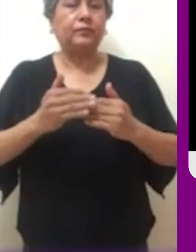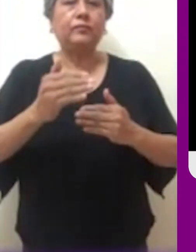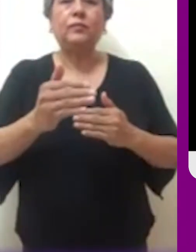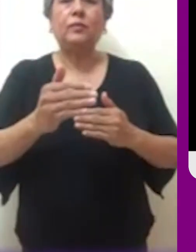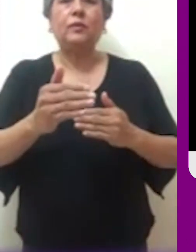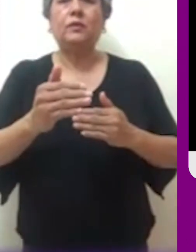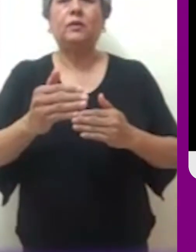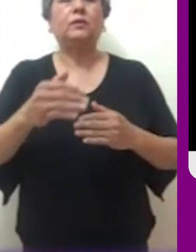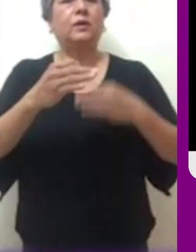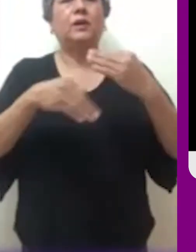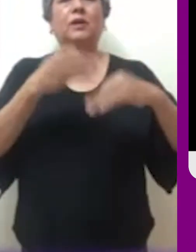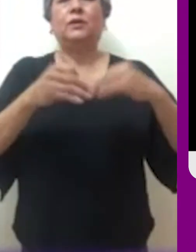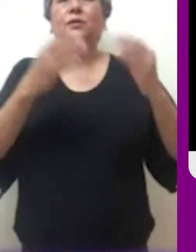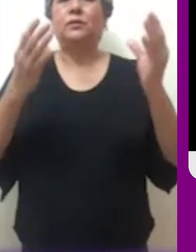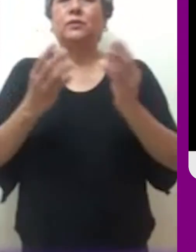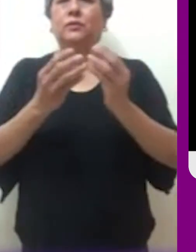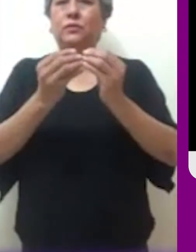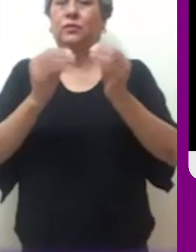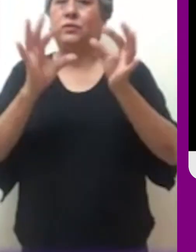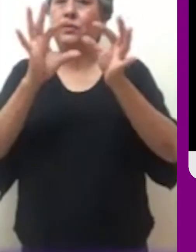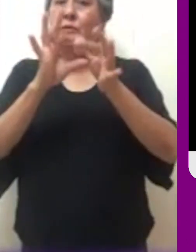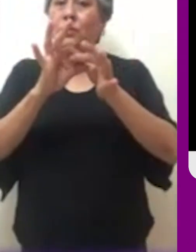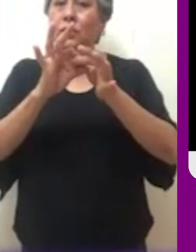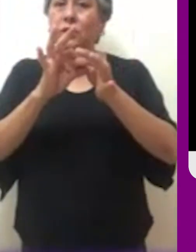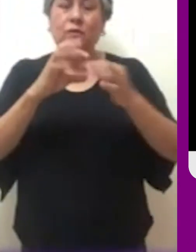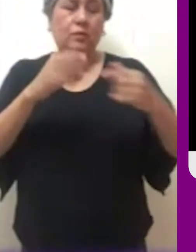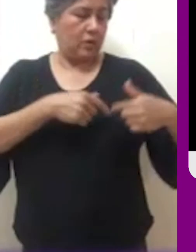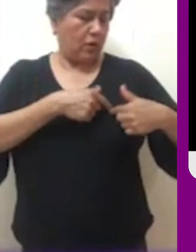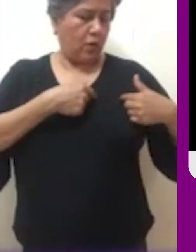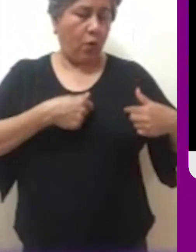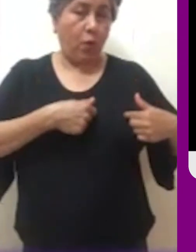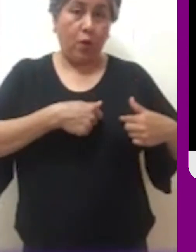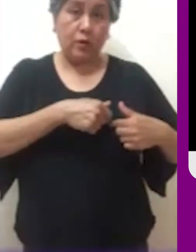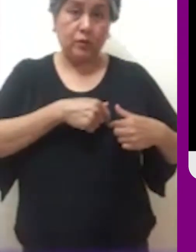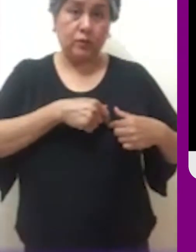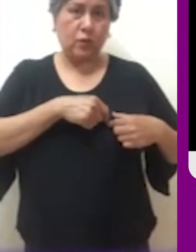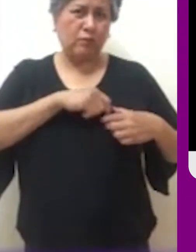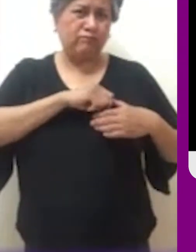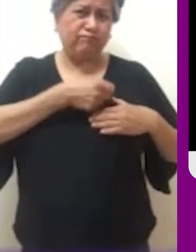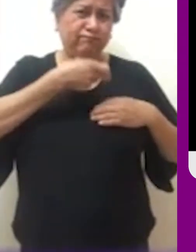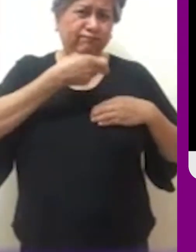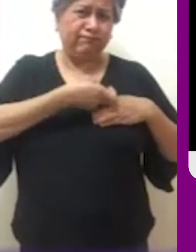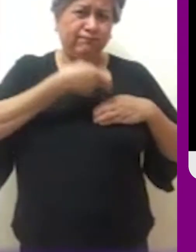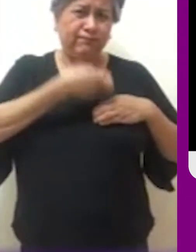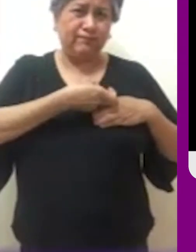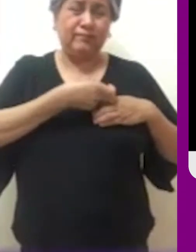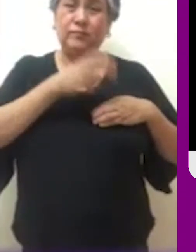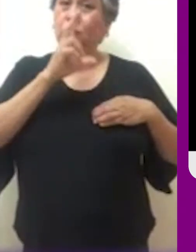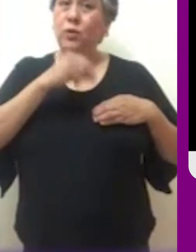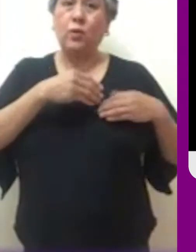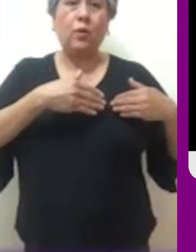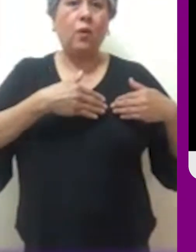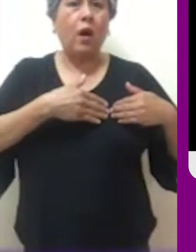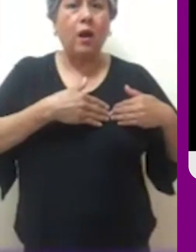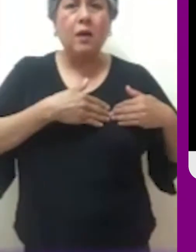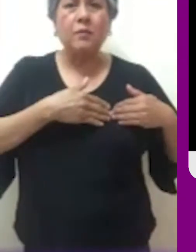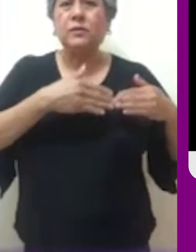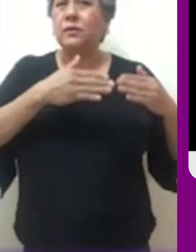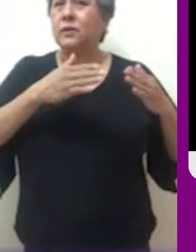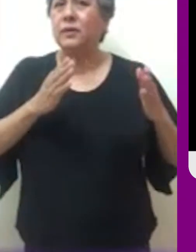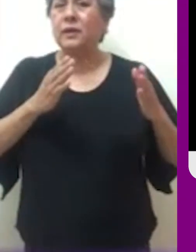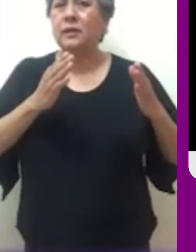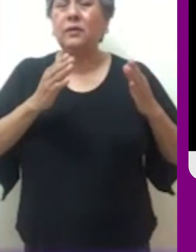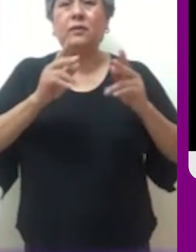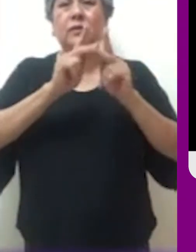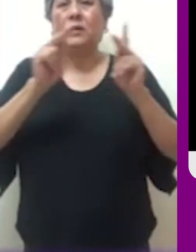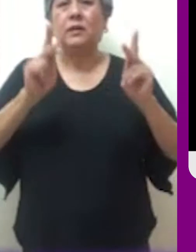de muertos no podremos construir la fraternidad. No, con fantasmas y amenazas no se abre el corazón.